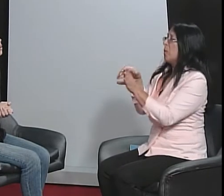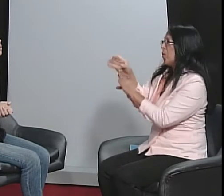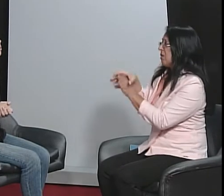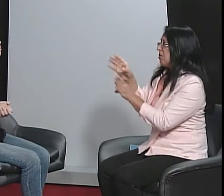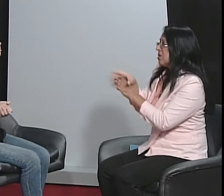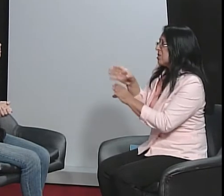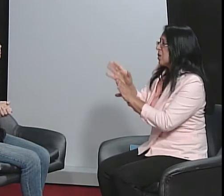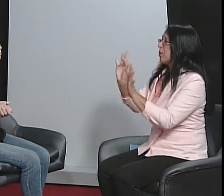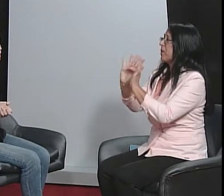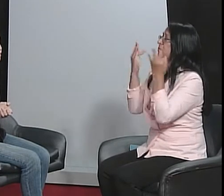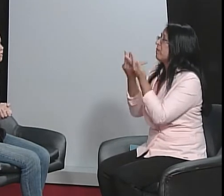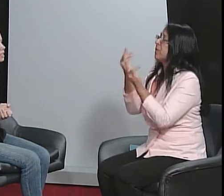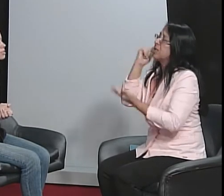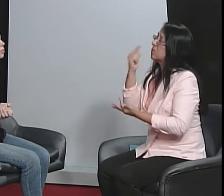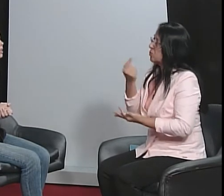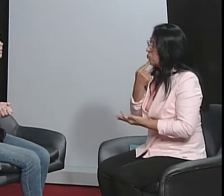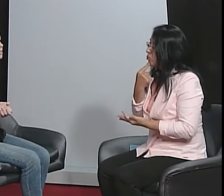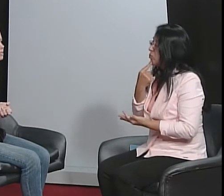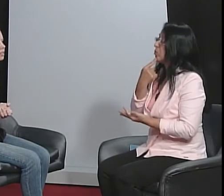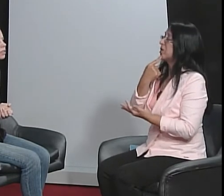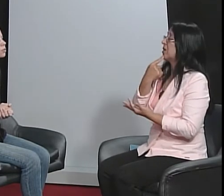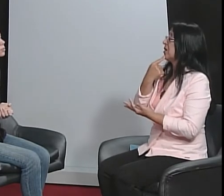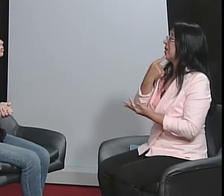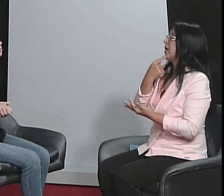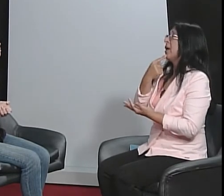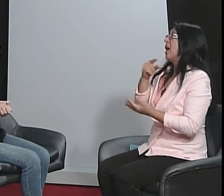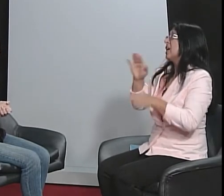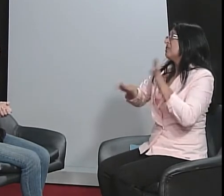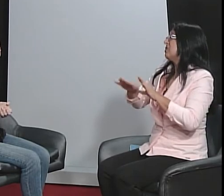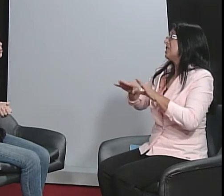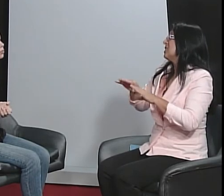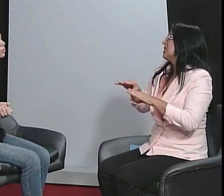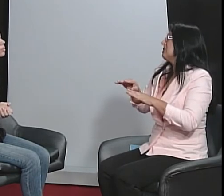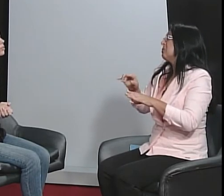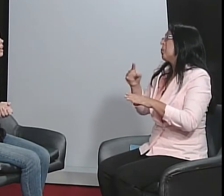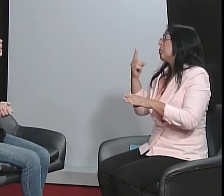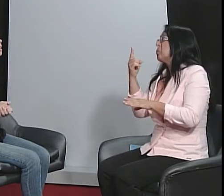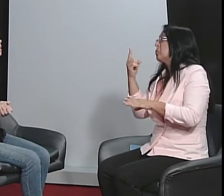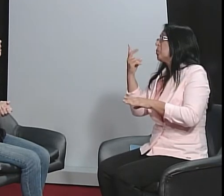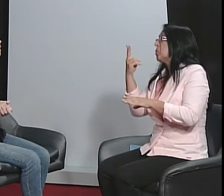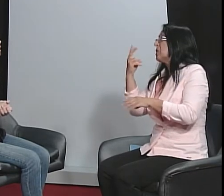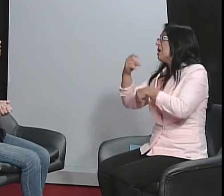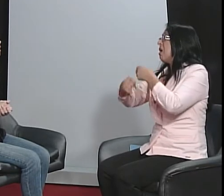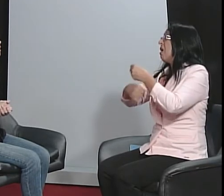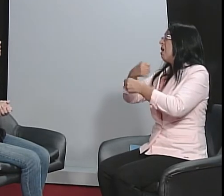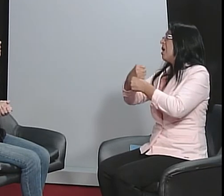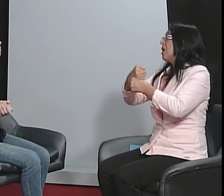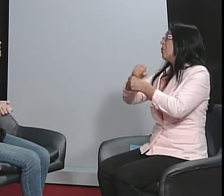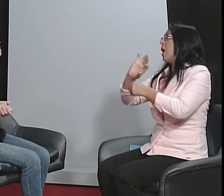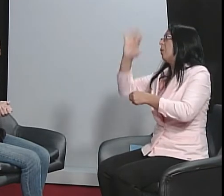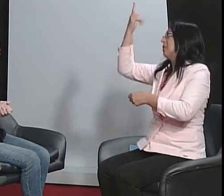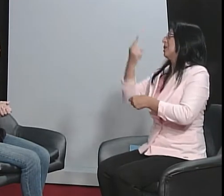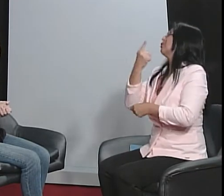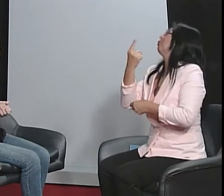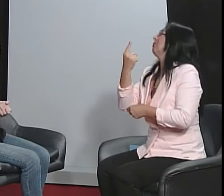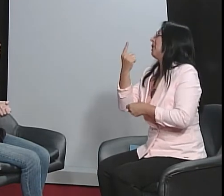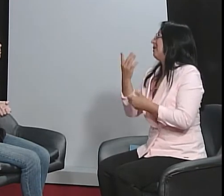uma entrevista, uma orientação sobre um surdo, né? Passa um ou dois anos,